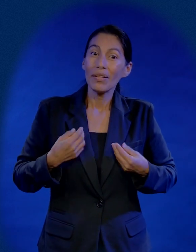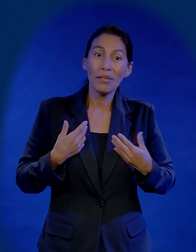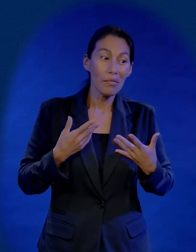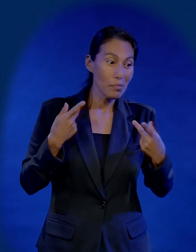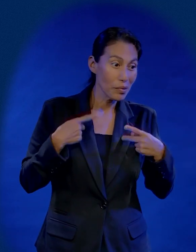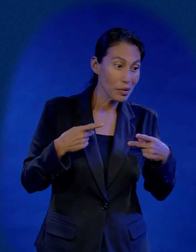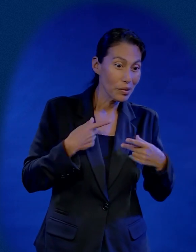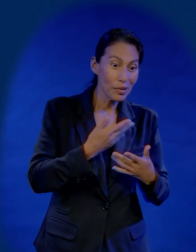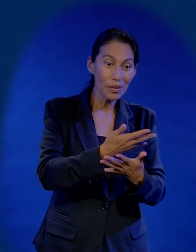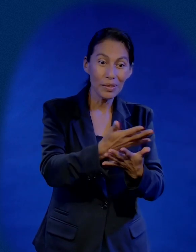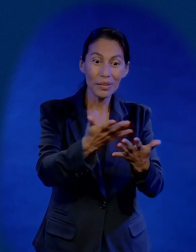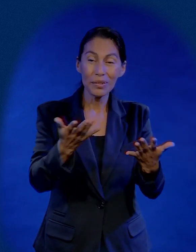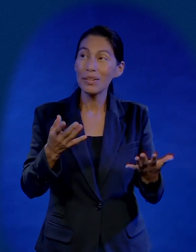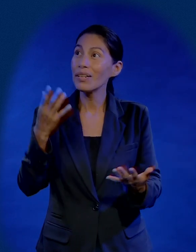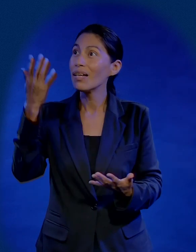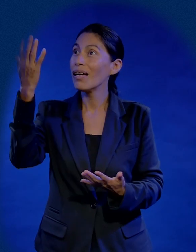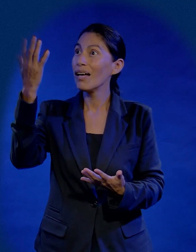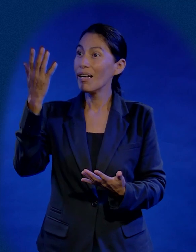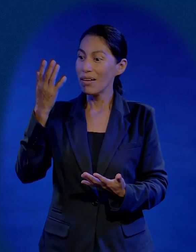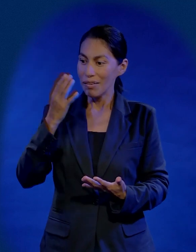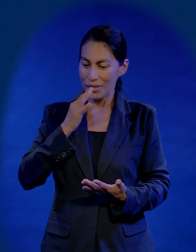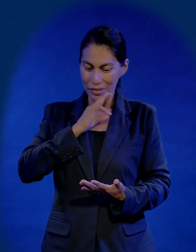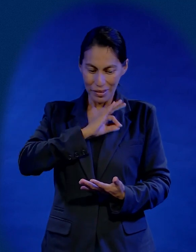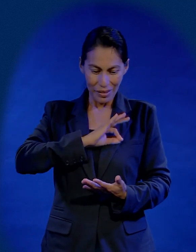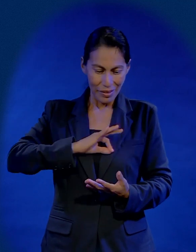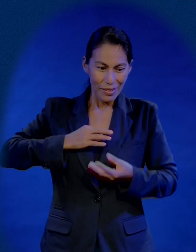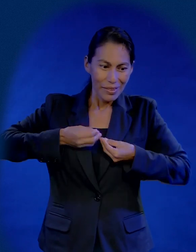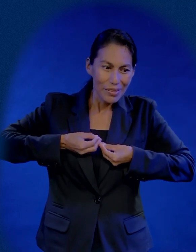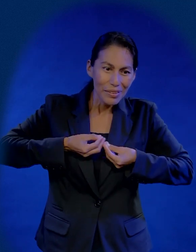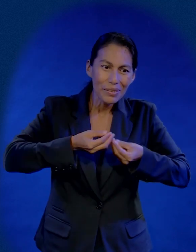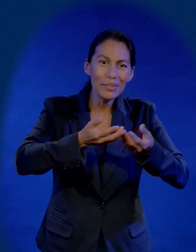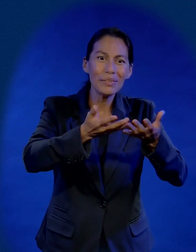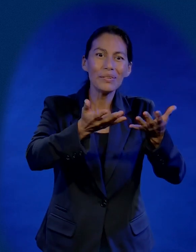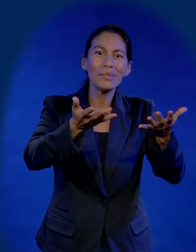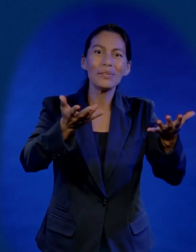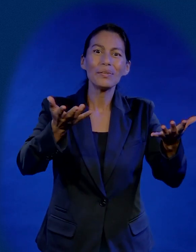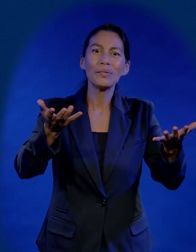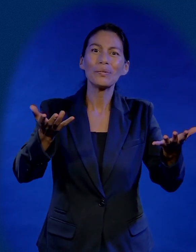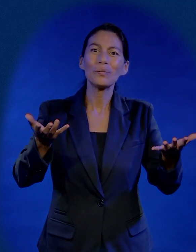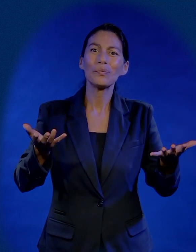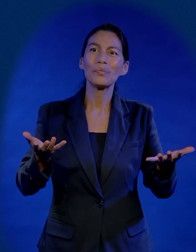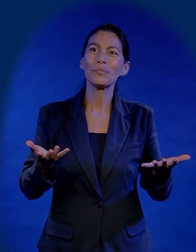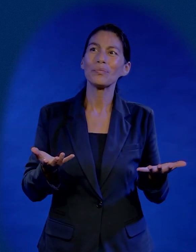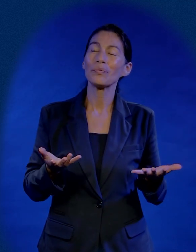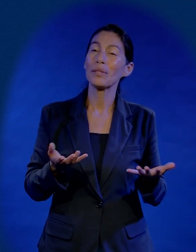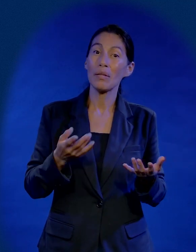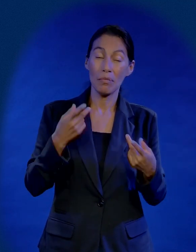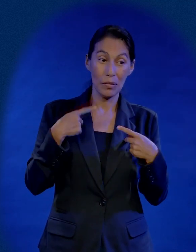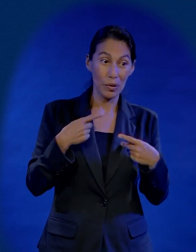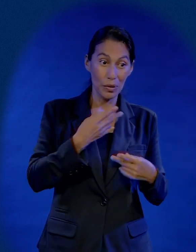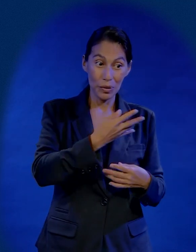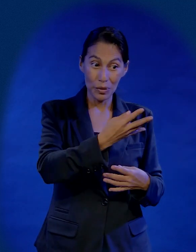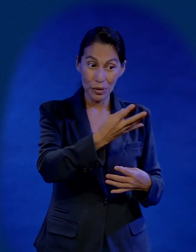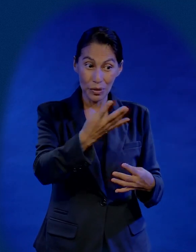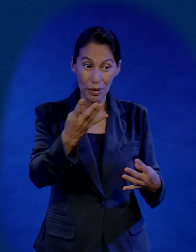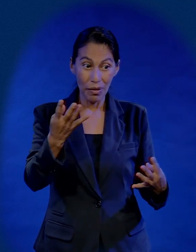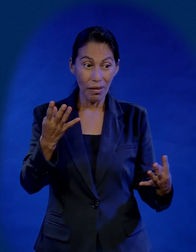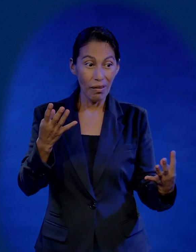vivir llevando al mundo la felicidad quiero llegar a alguien